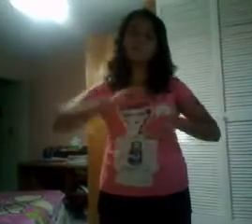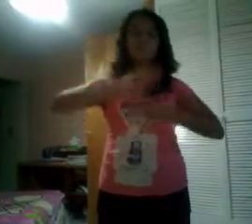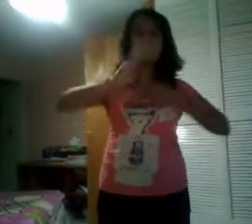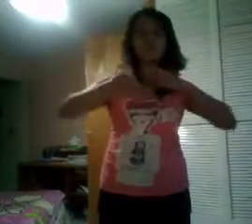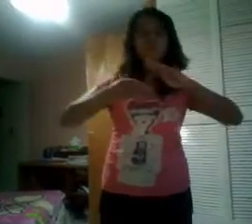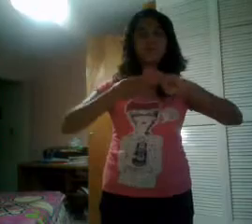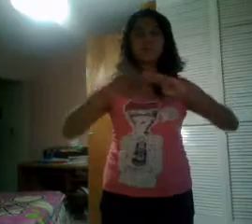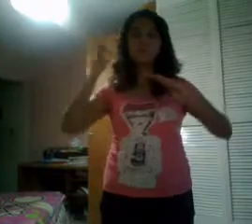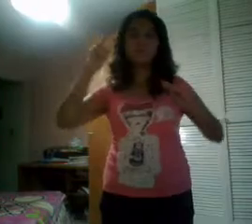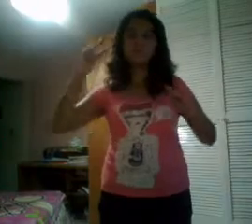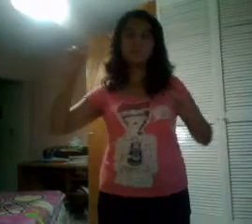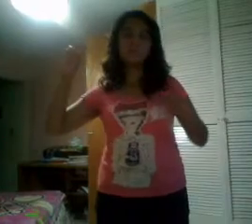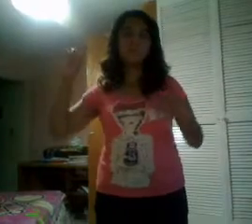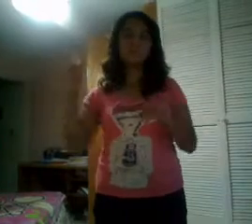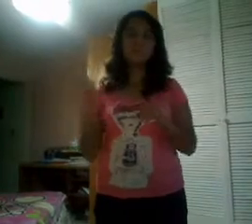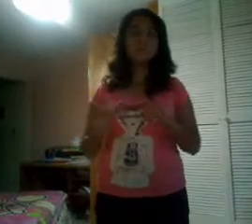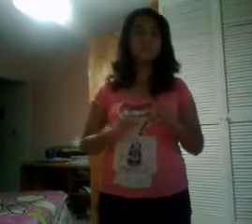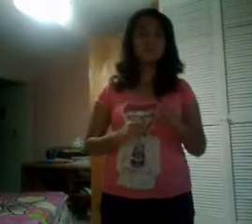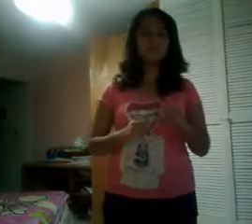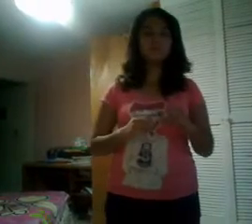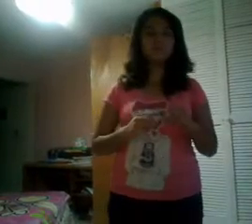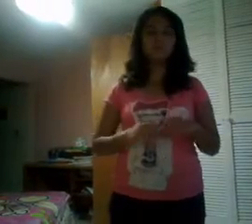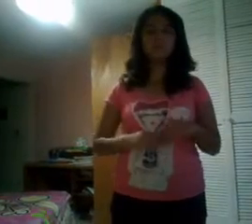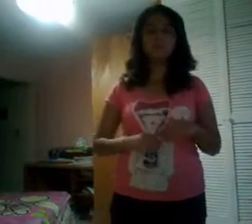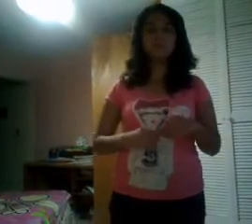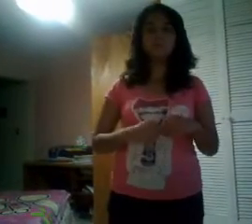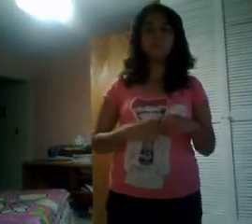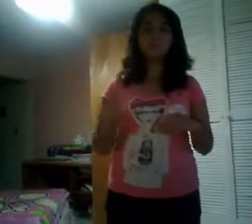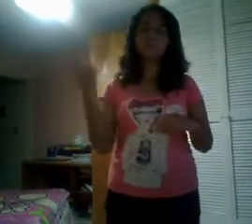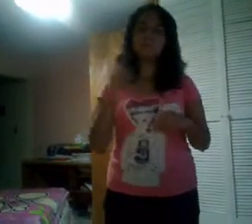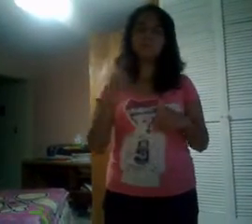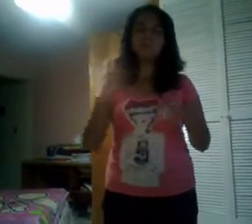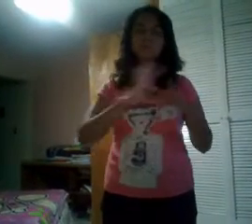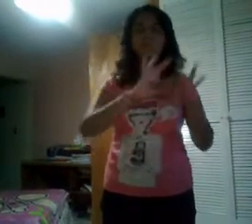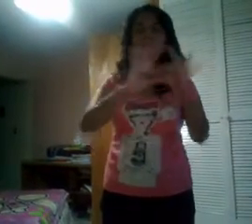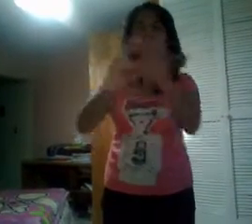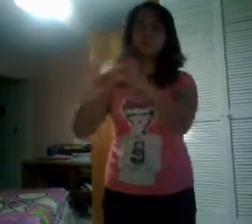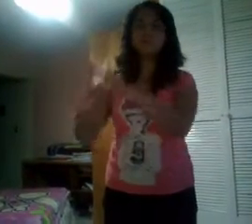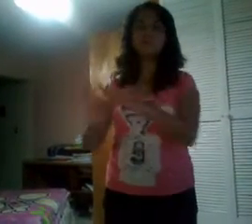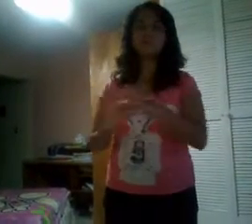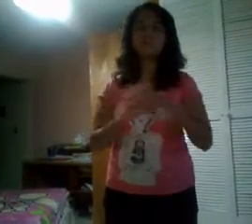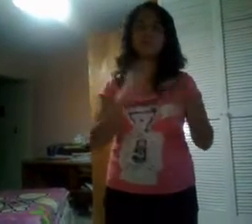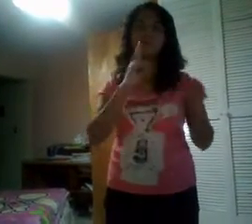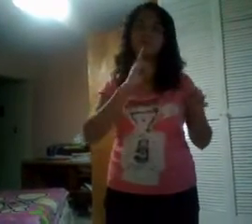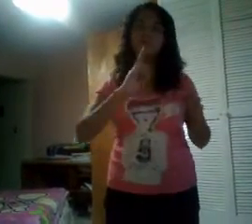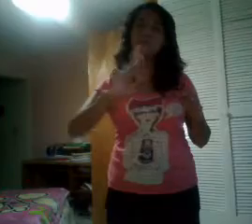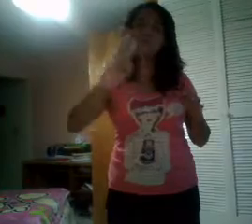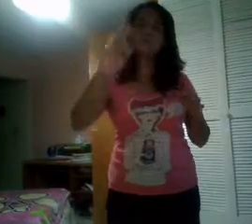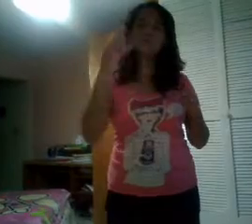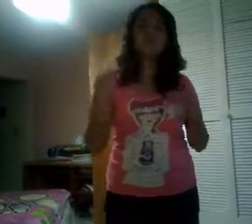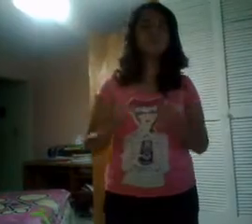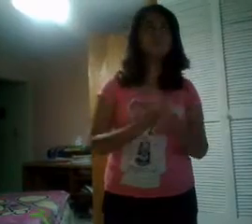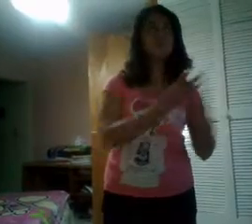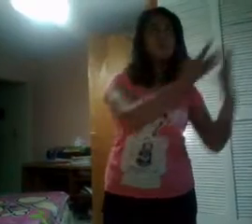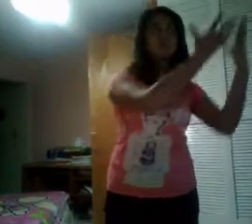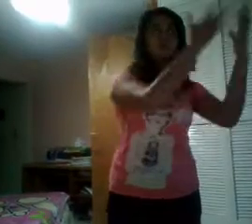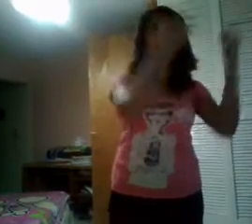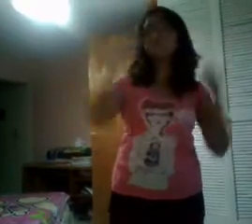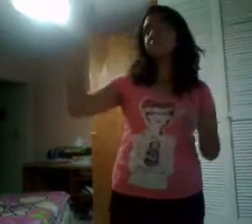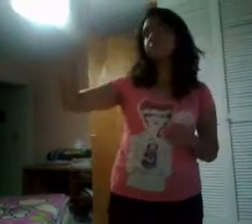escuchar. Que unan sus voces y lleguen al sol, que